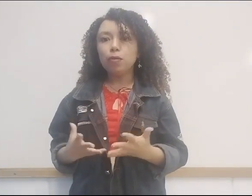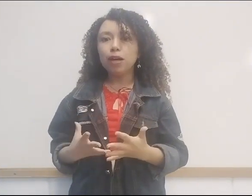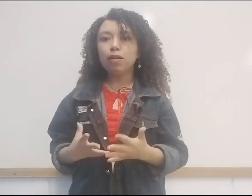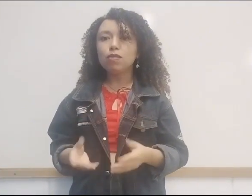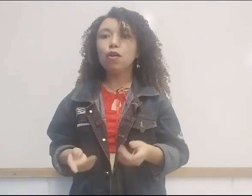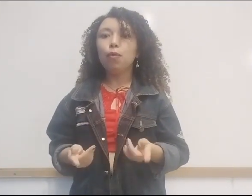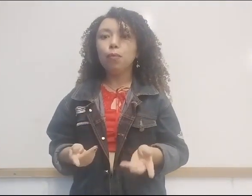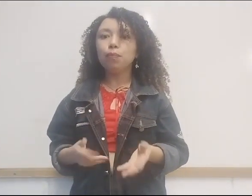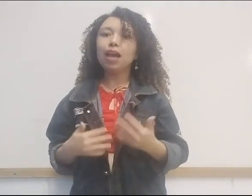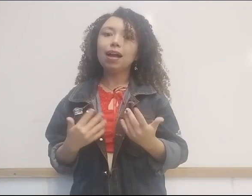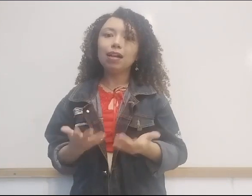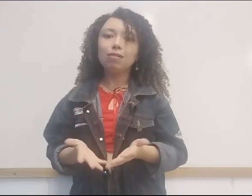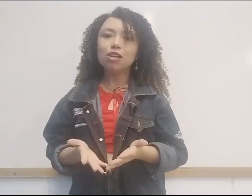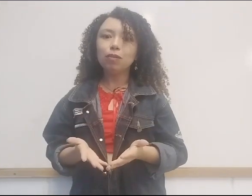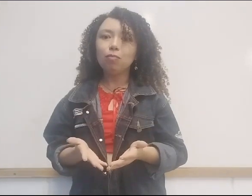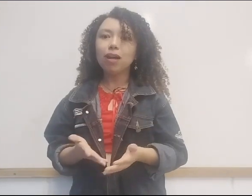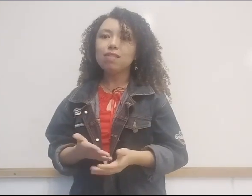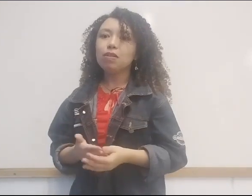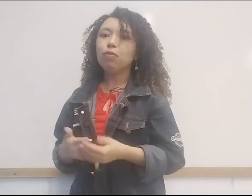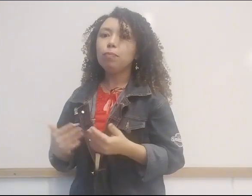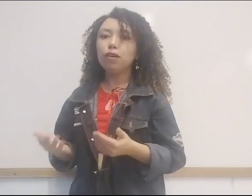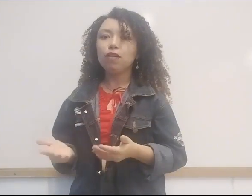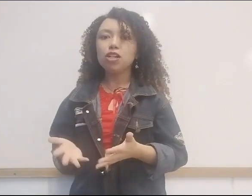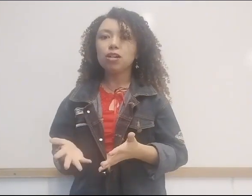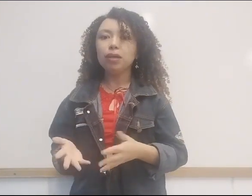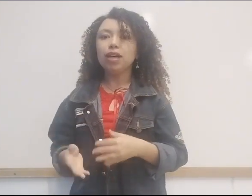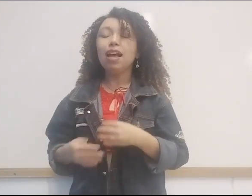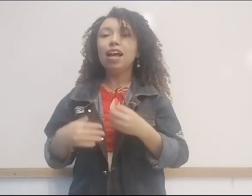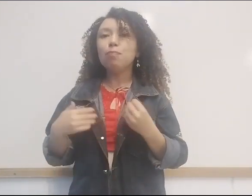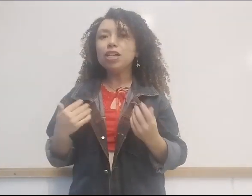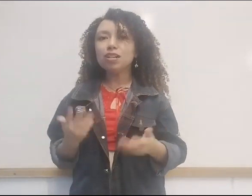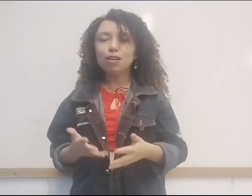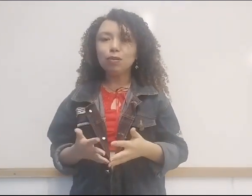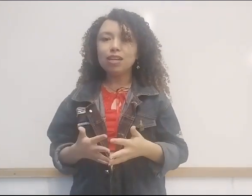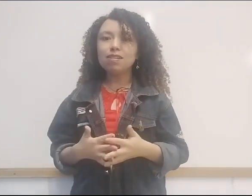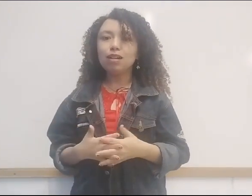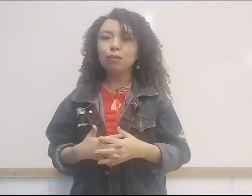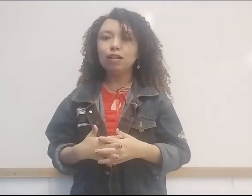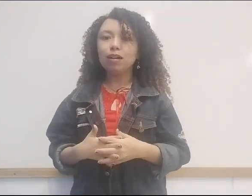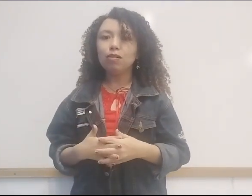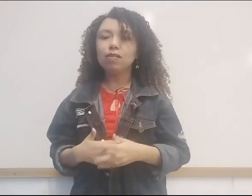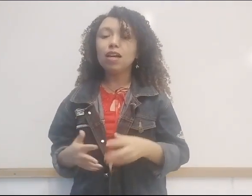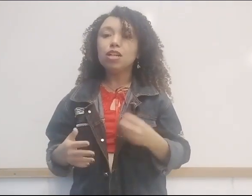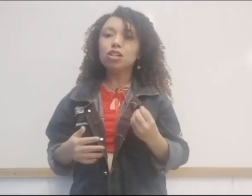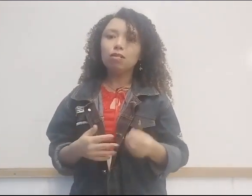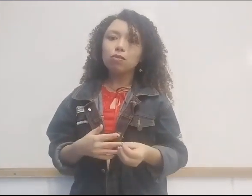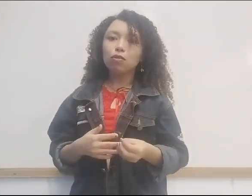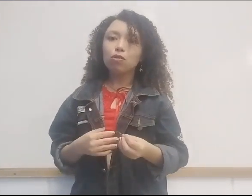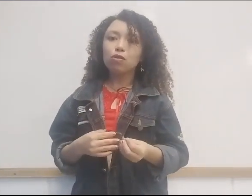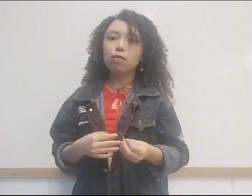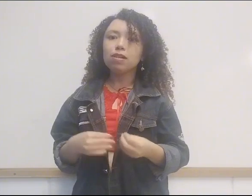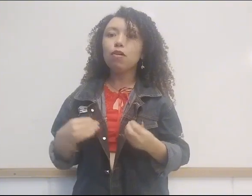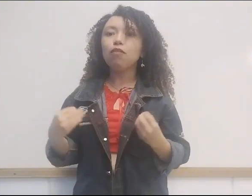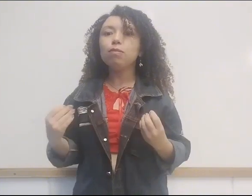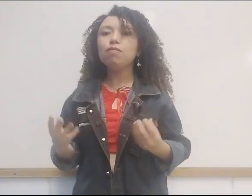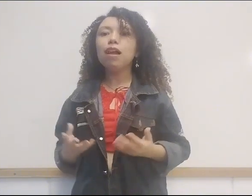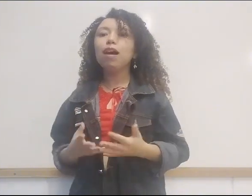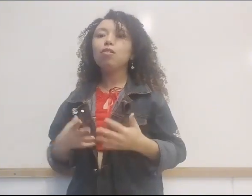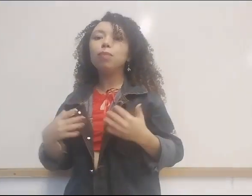pelo menos um, a carta da Chameca do Brasil e de Pedro Vaz de Caminha, é bastante conhecido entre nós. Já nos outros dois, ouvimos falar com